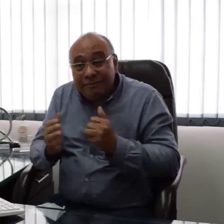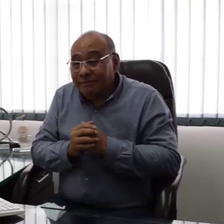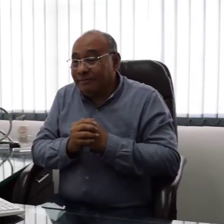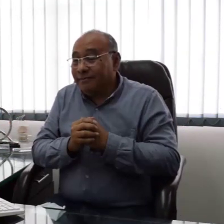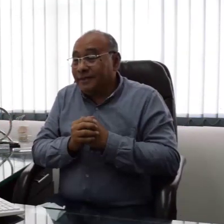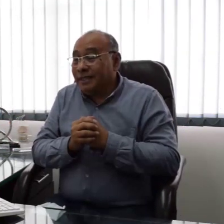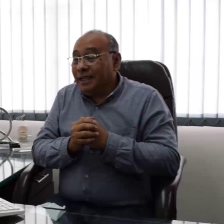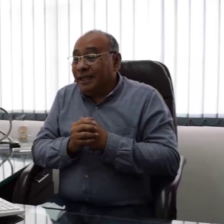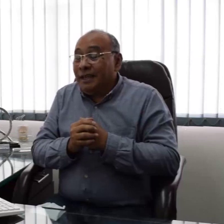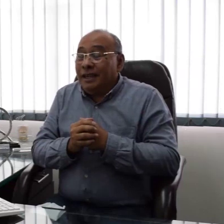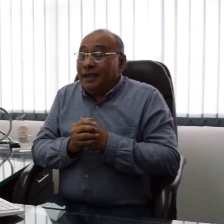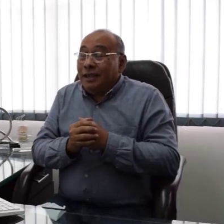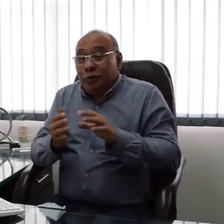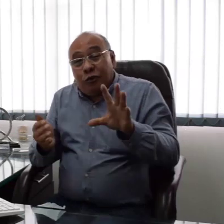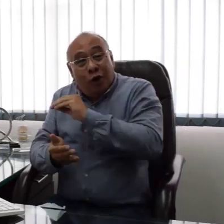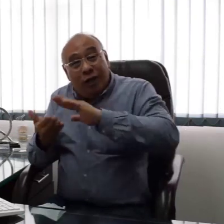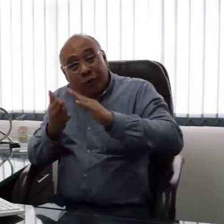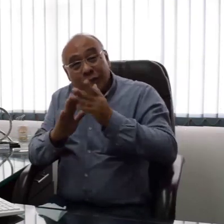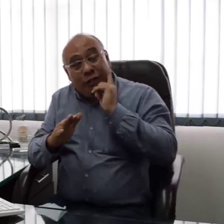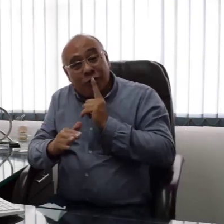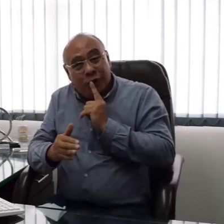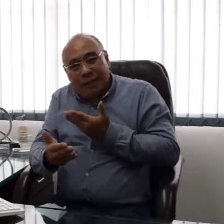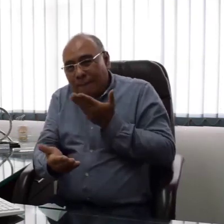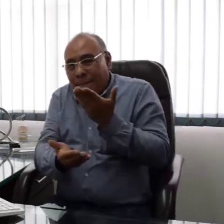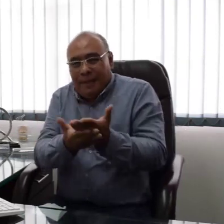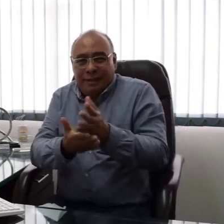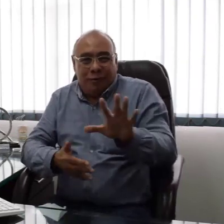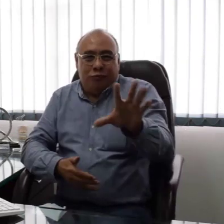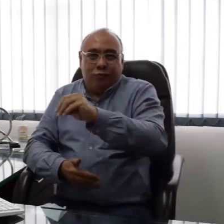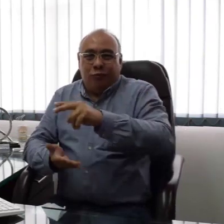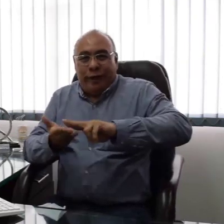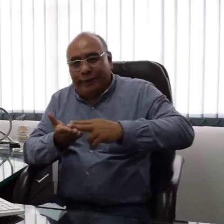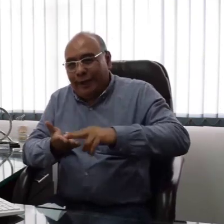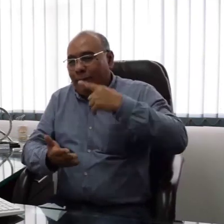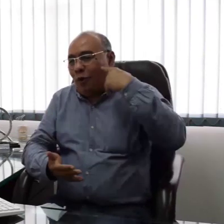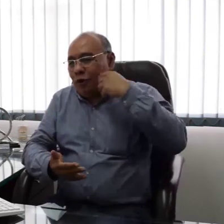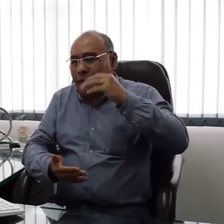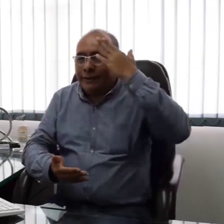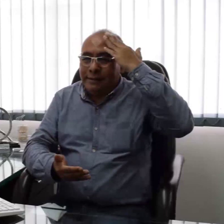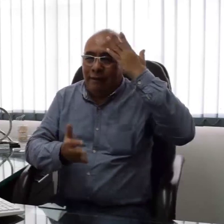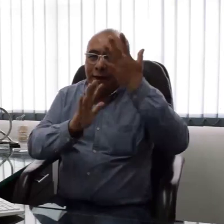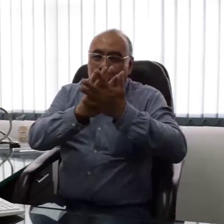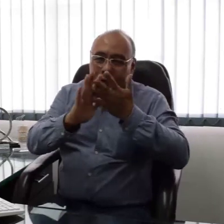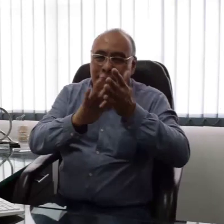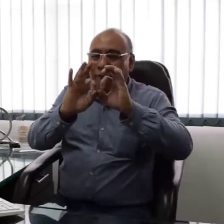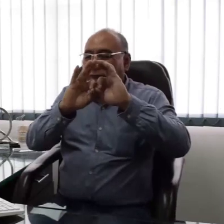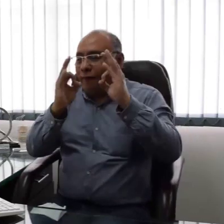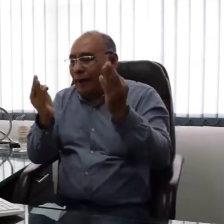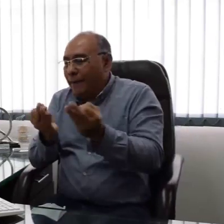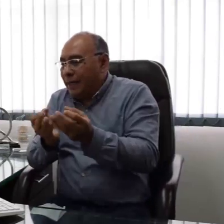En síntesis, la comunidad sorda solicita a todas las personas oyentes, sean intérpretes o usuarios de la lengua de señas, familiares y demás, que